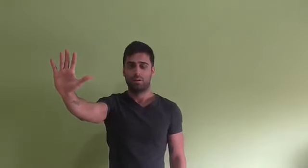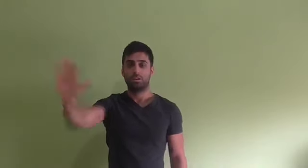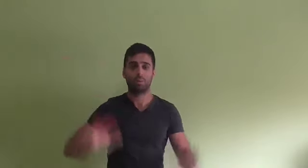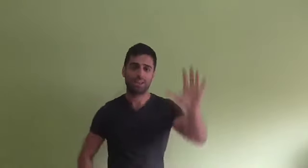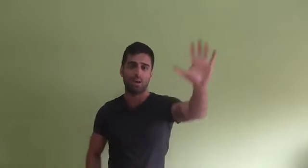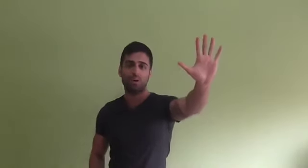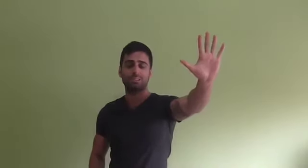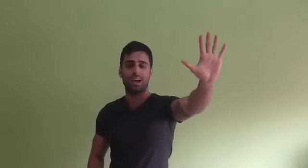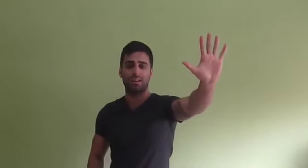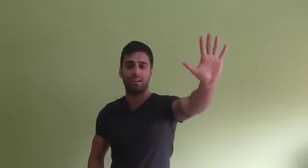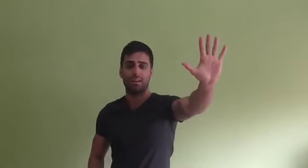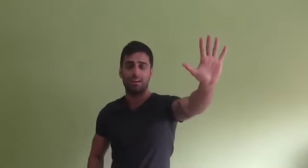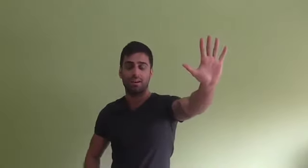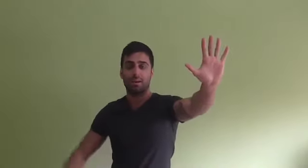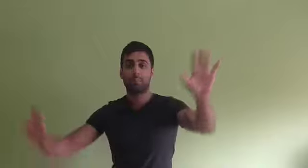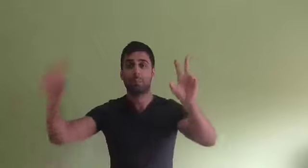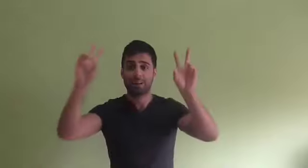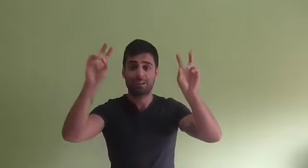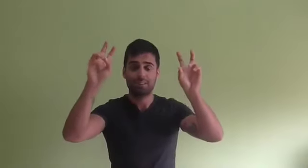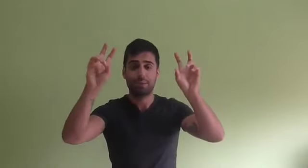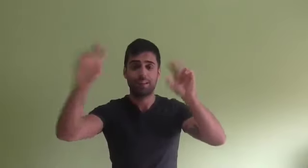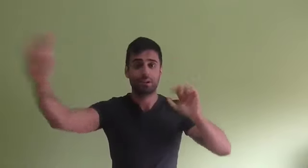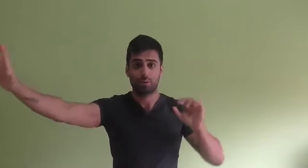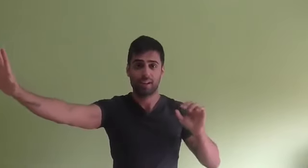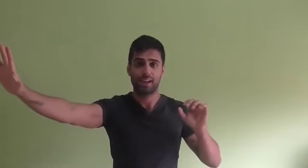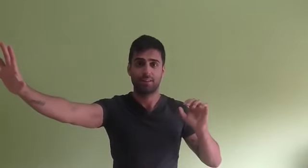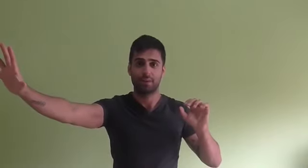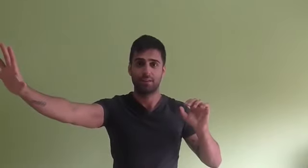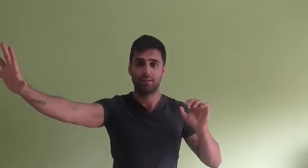Toma la ayahuasca, pero participa en esa orgía también.